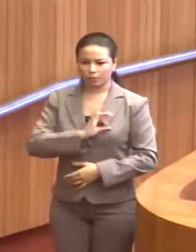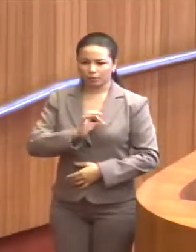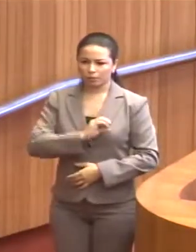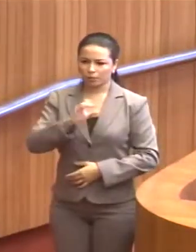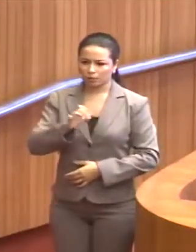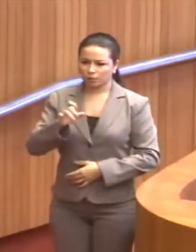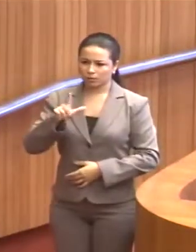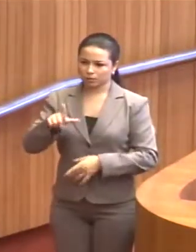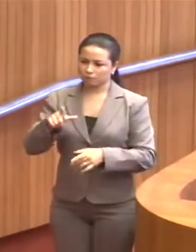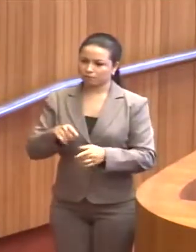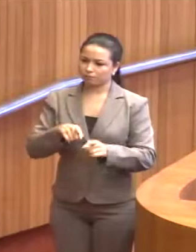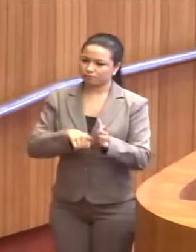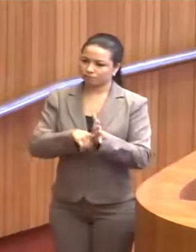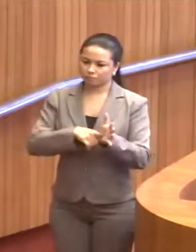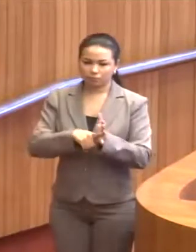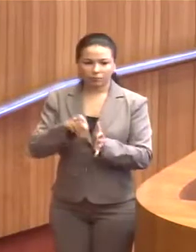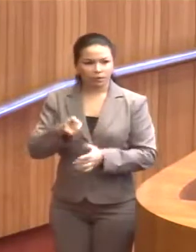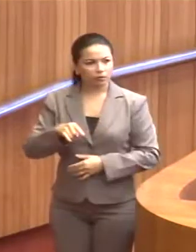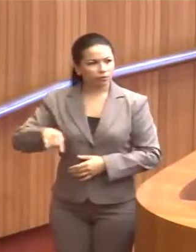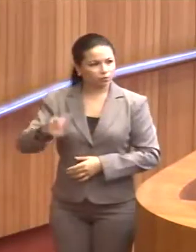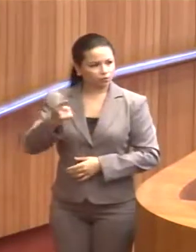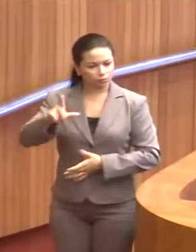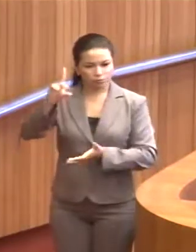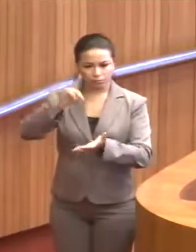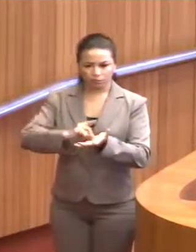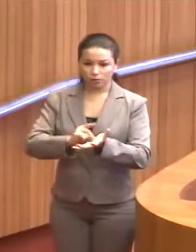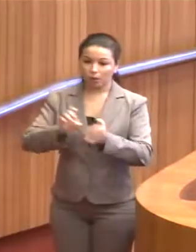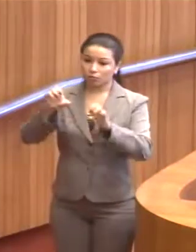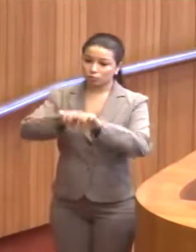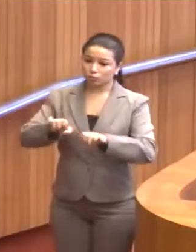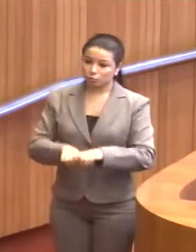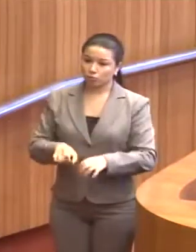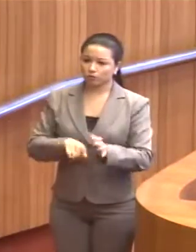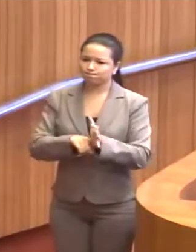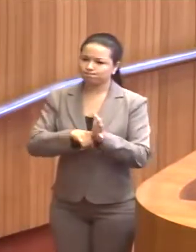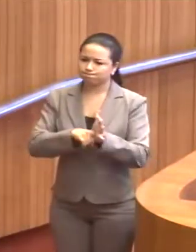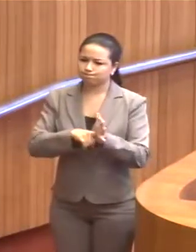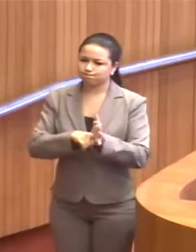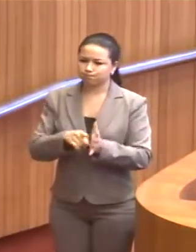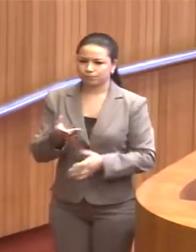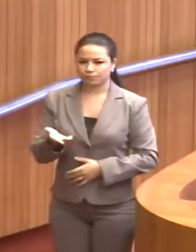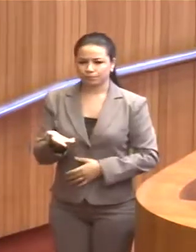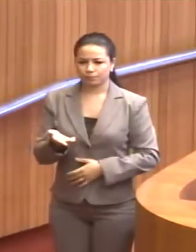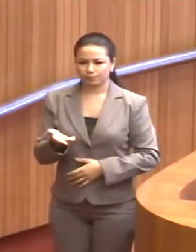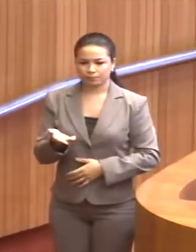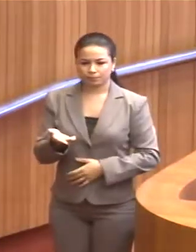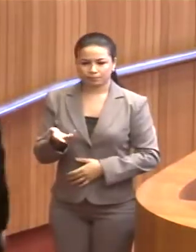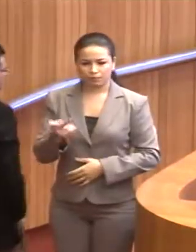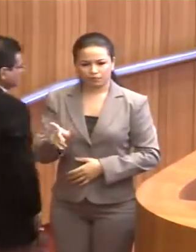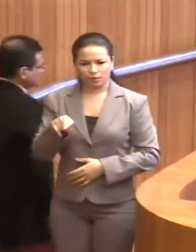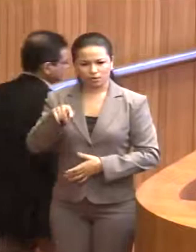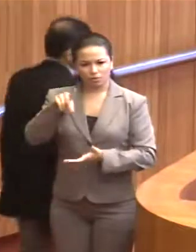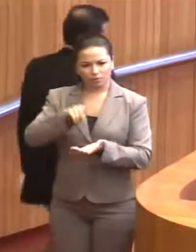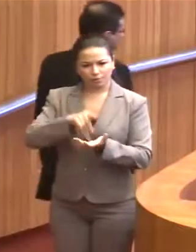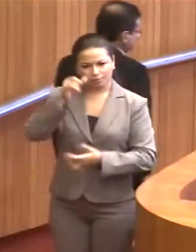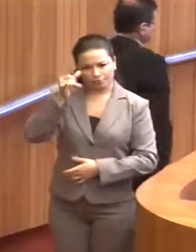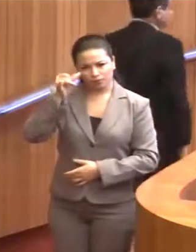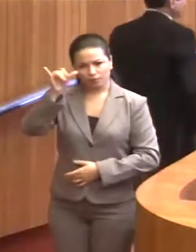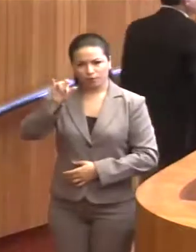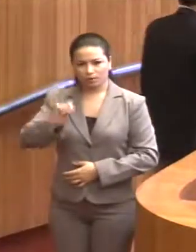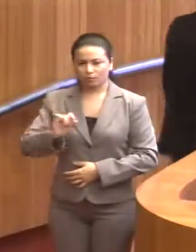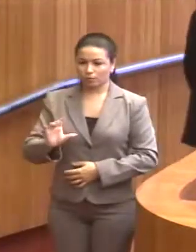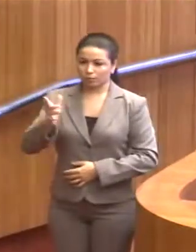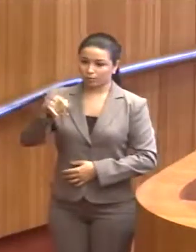civil na investigação. E se você não tem, na verdade, a estrutura para fazer essa investigação e evitar o que está